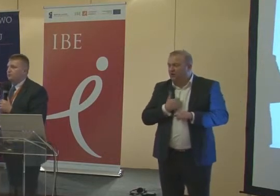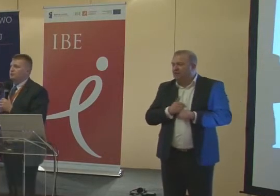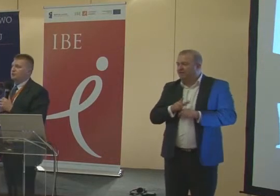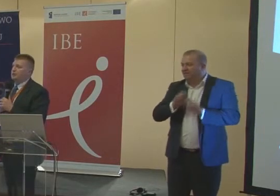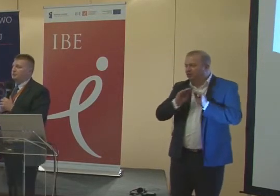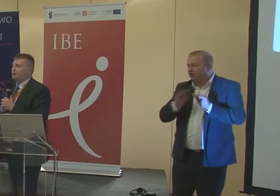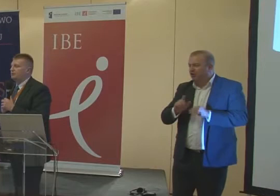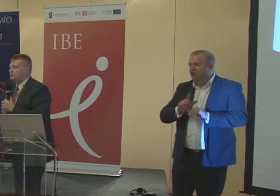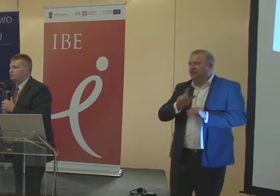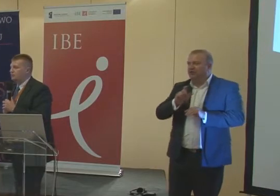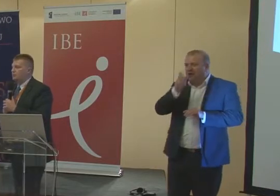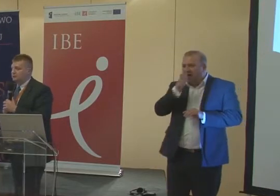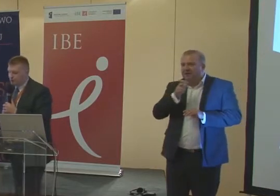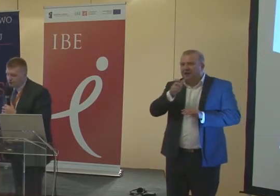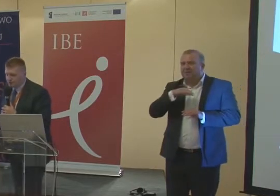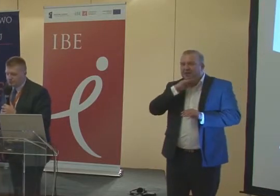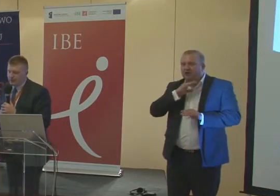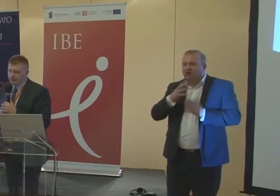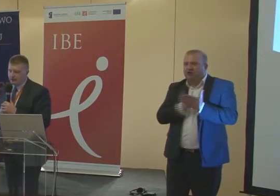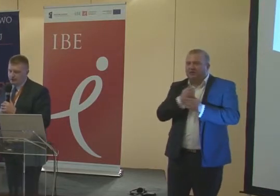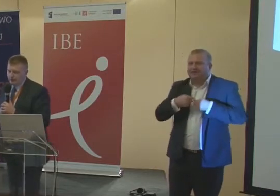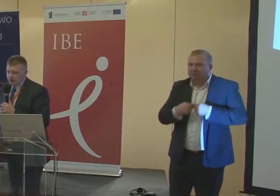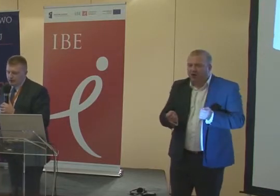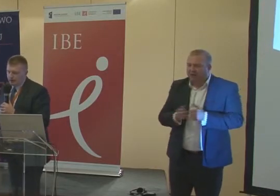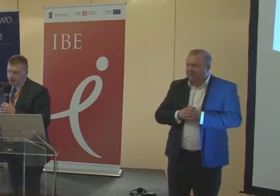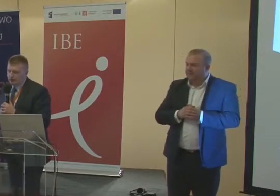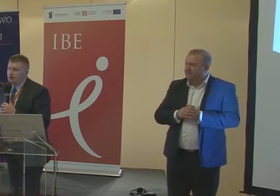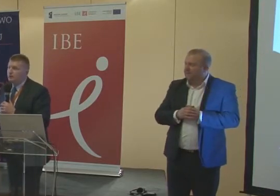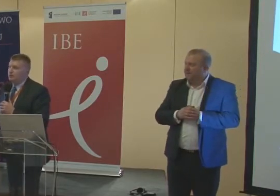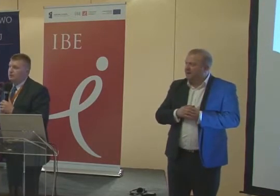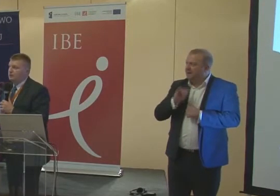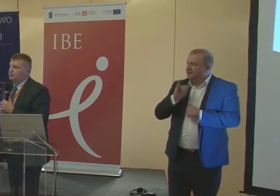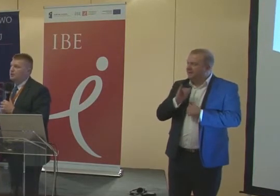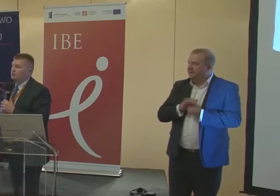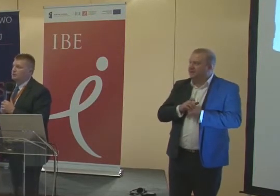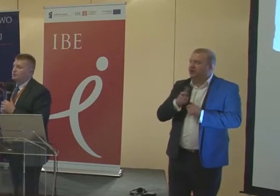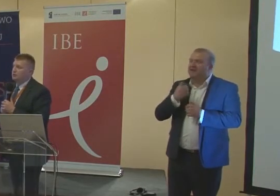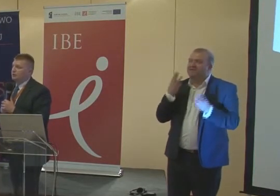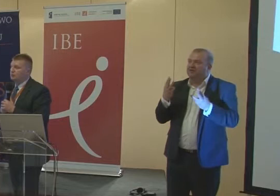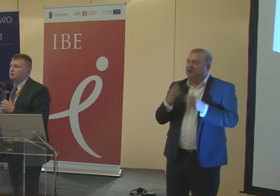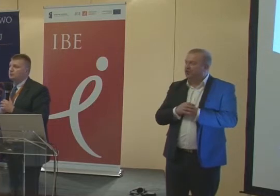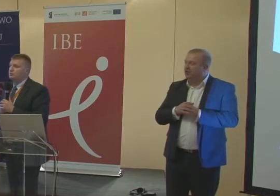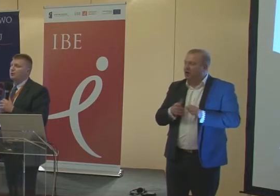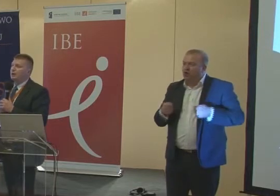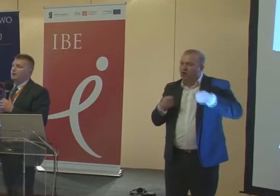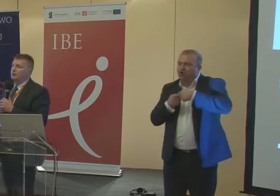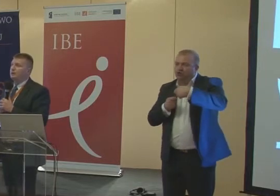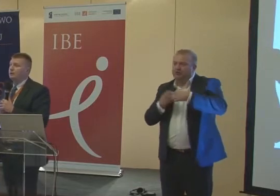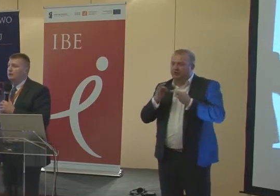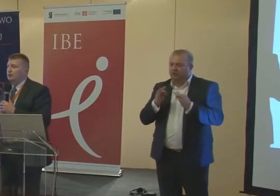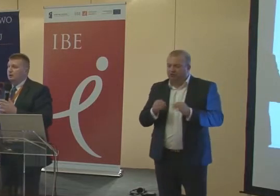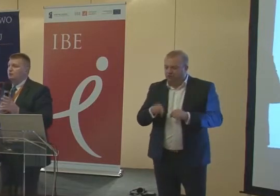wyszkolić kadrę pedagogiczną, zdobyć sprzęt. I co najważniejsze, łączymy tutaj